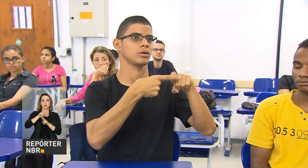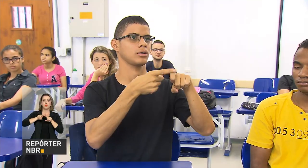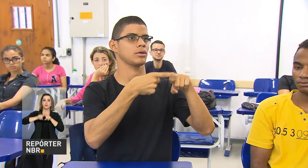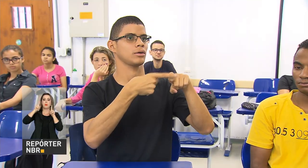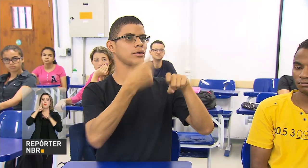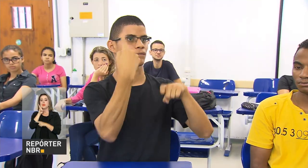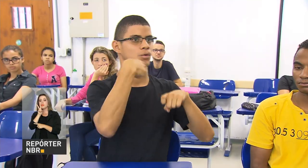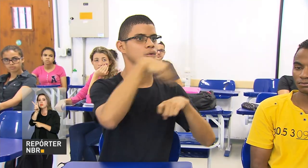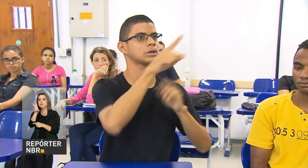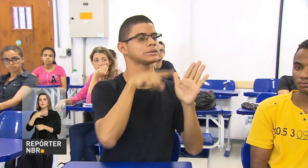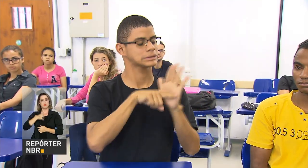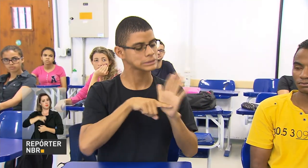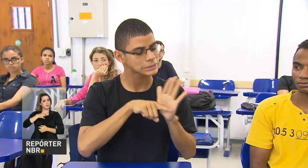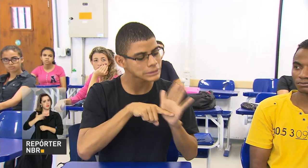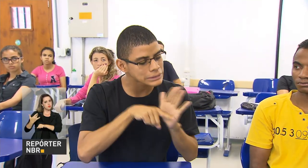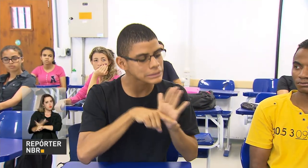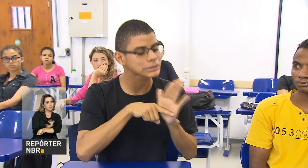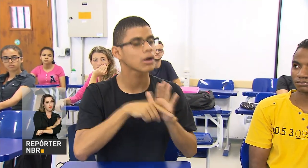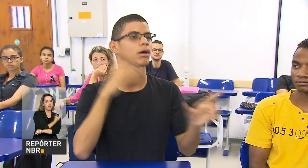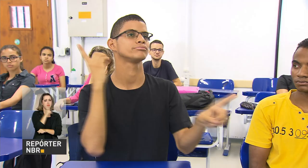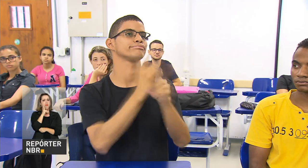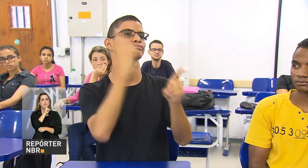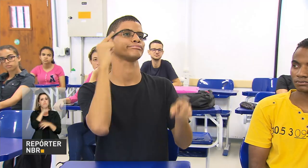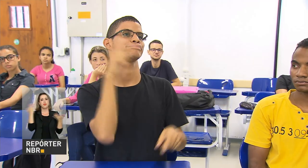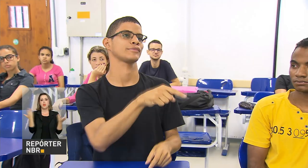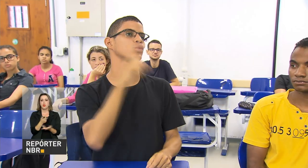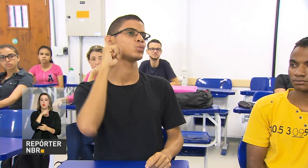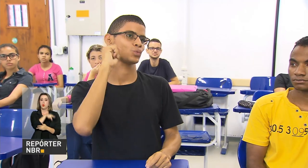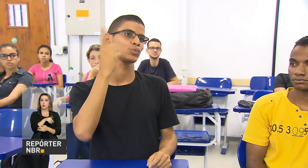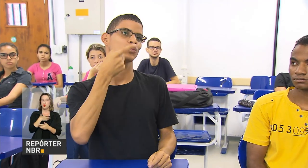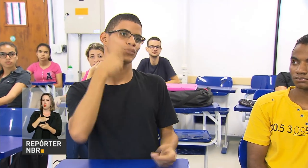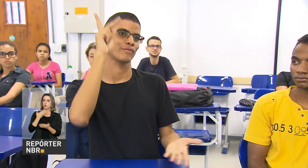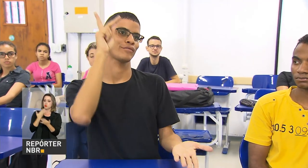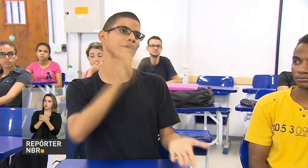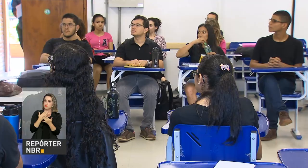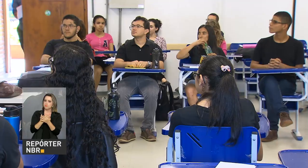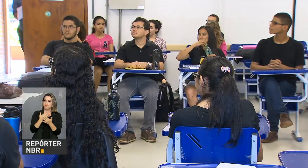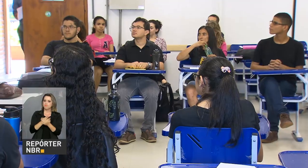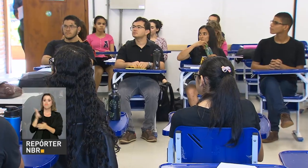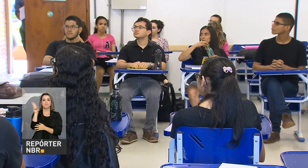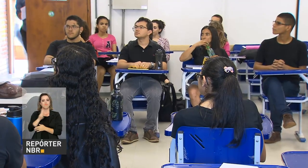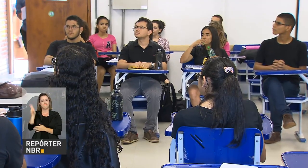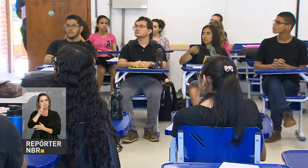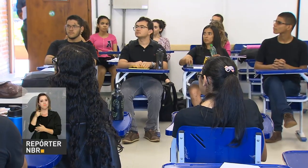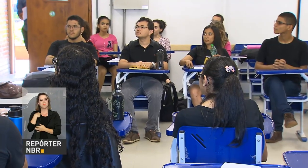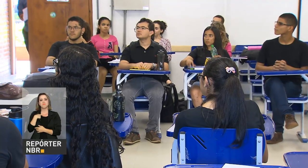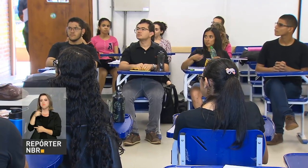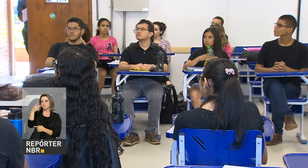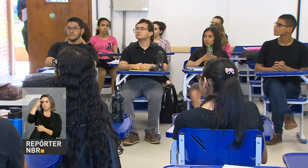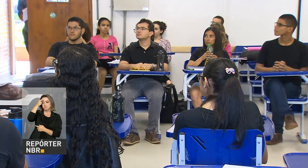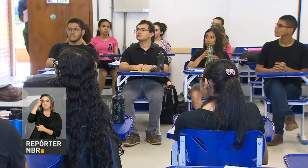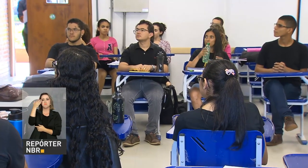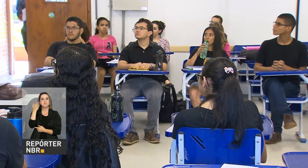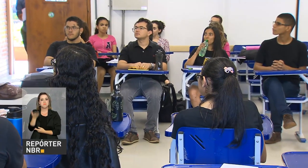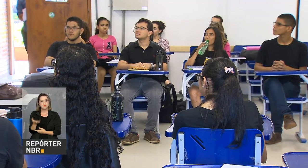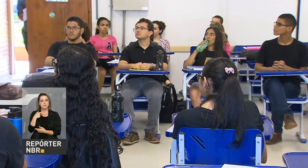emociona. Quem vê Israel hoje na cadeira de uma universidade, concentrado na aula, não imagina o quanto ele teve que